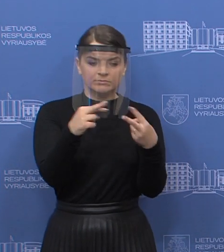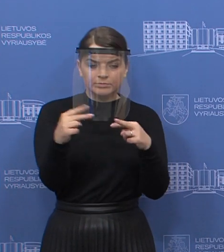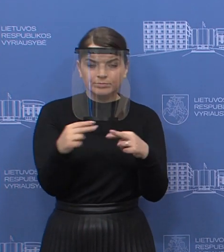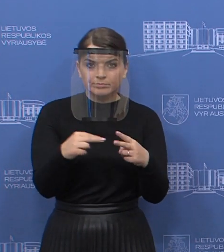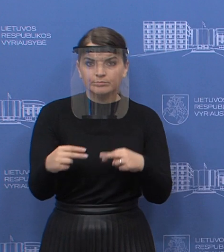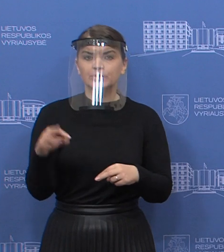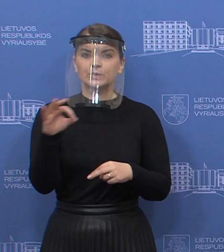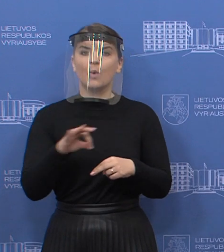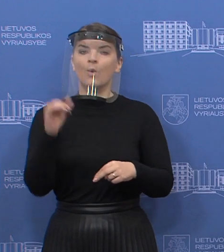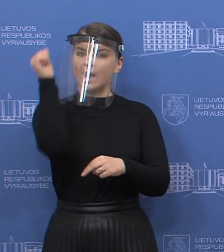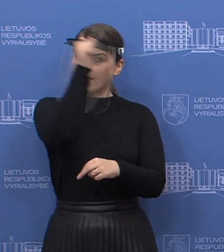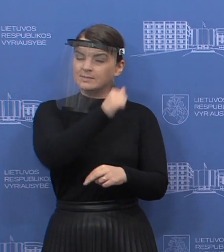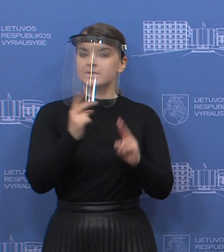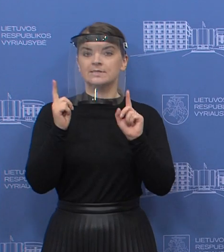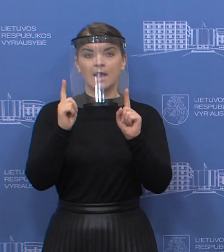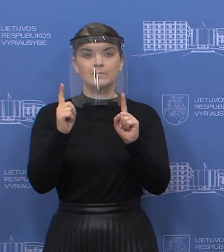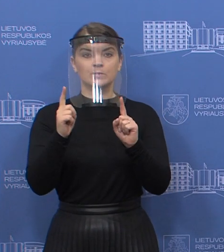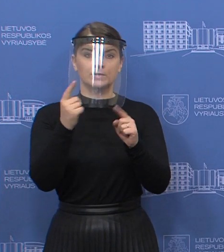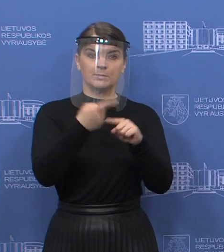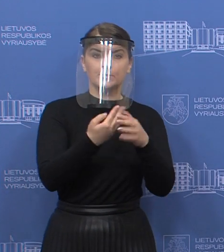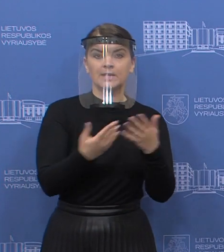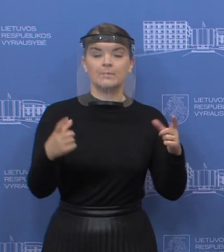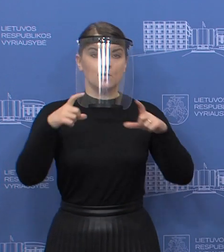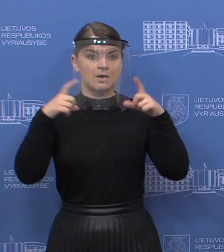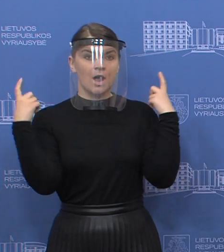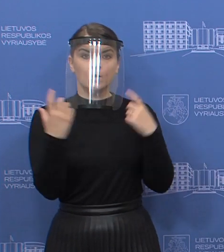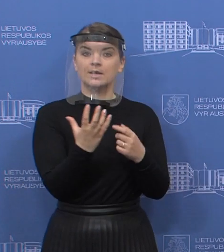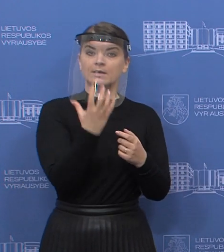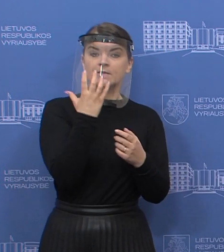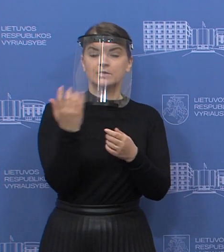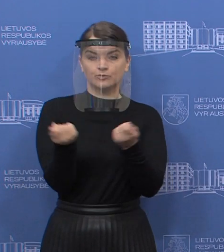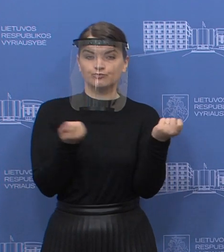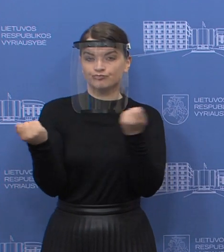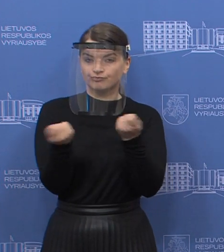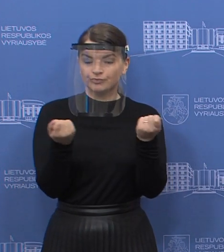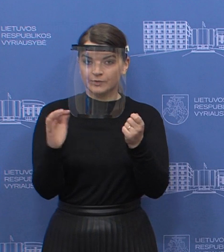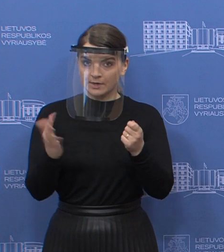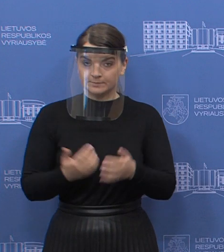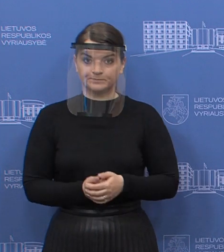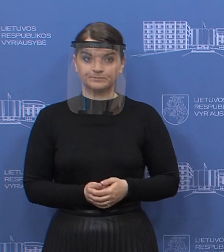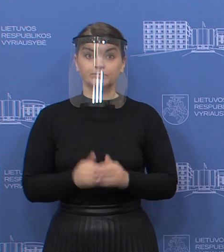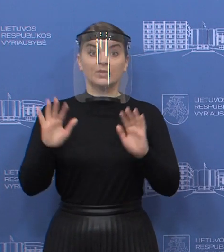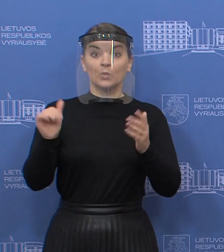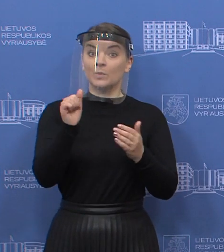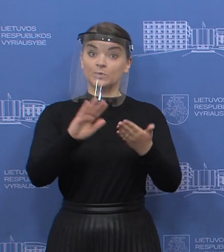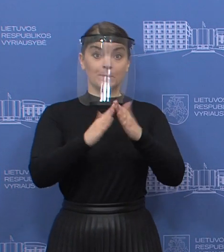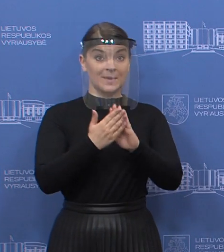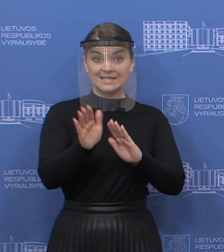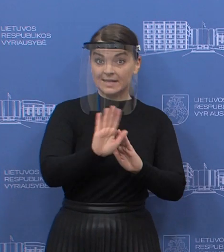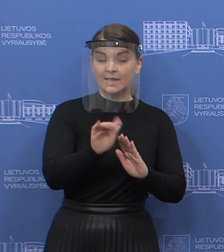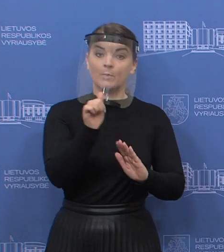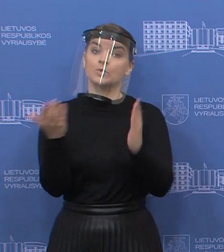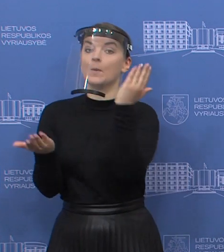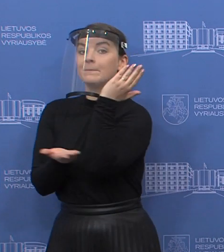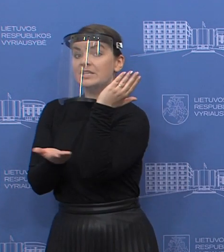dėlasmens apsaugos priemonių, tai vadinamų kaukių arba respiratorių dėvėjimo. Jeigu esame ne mieste, miške,